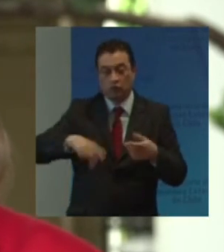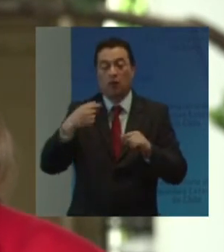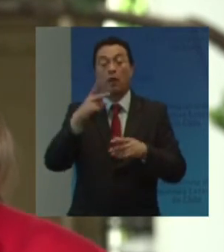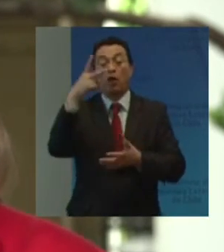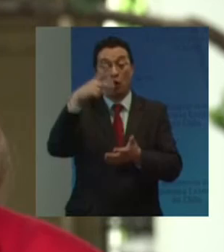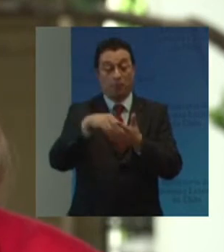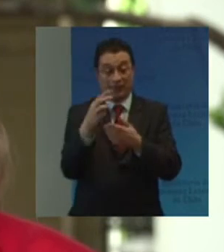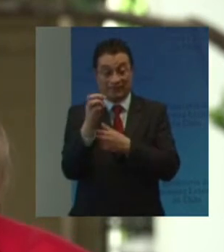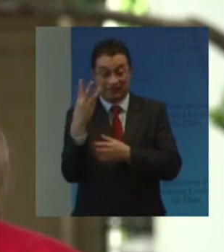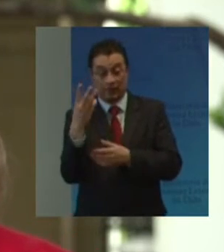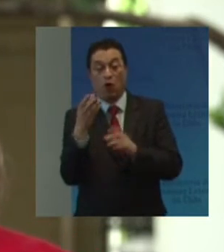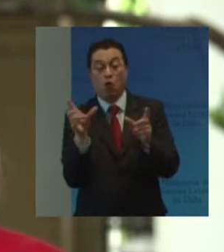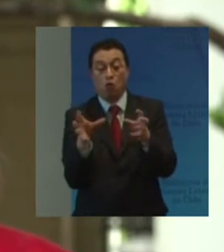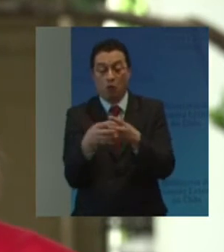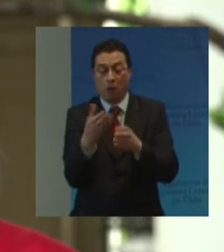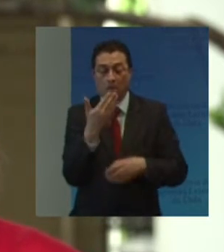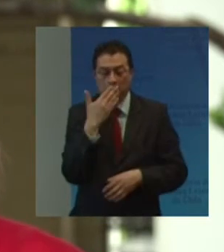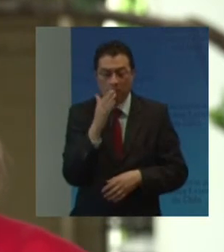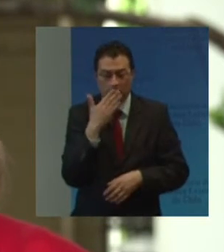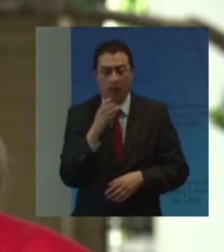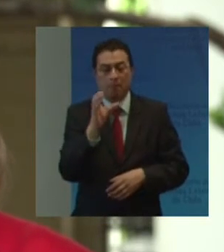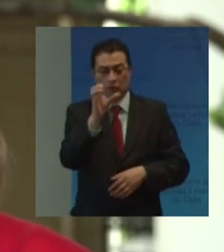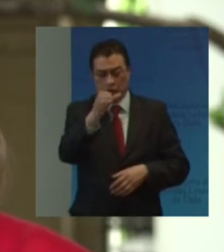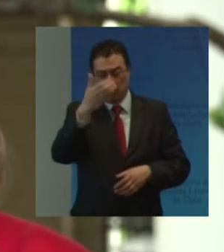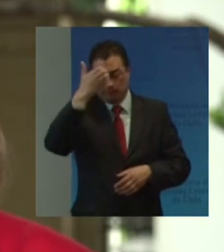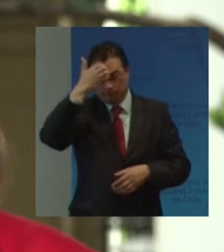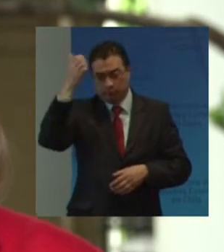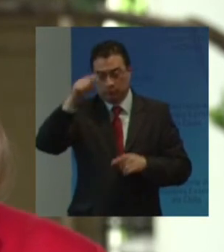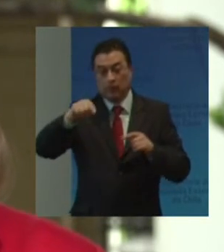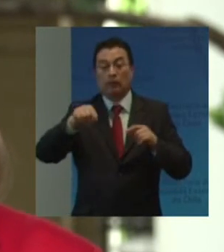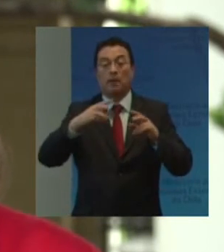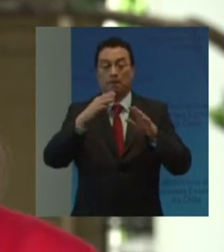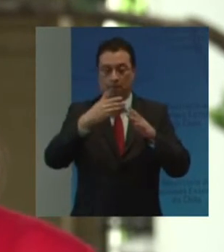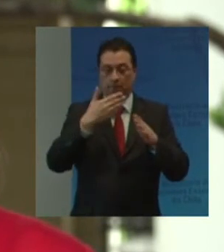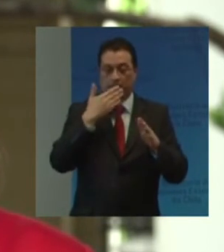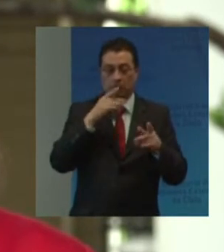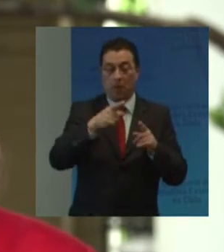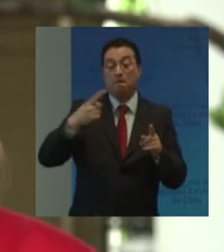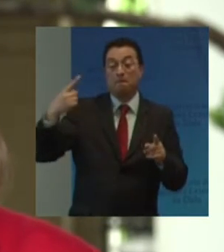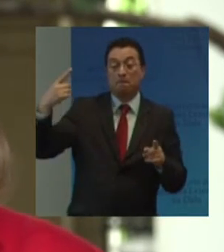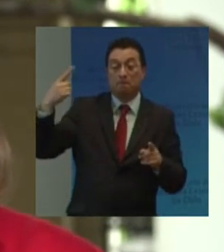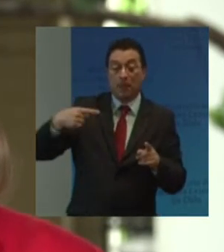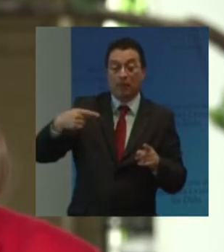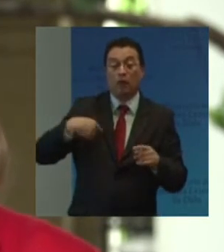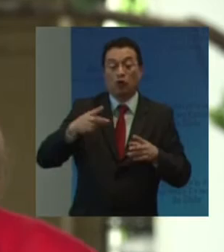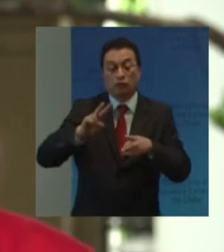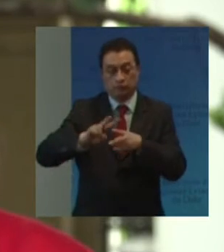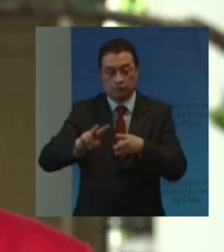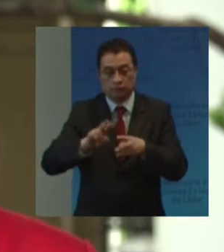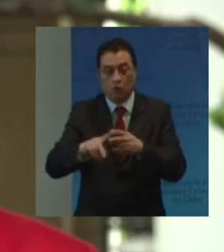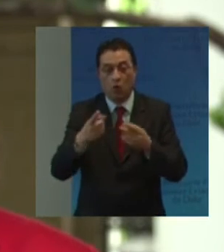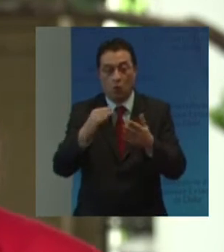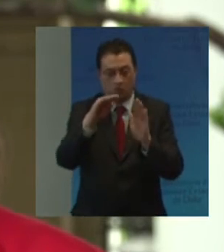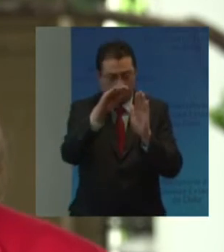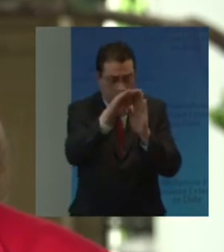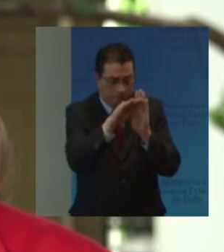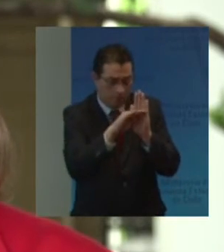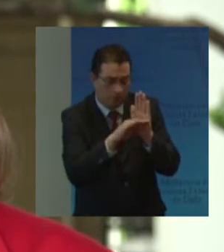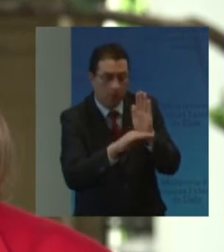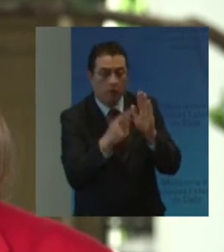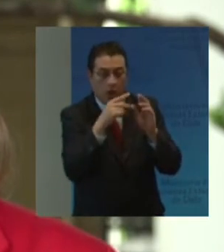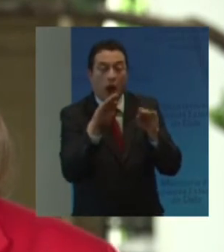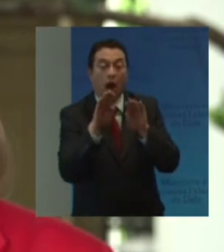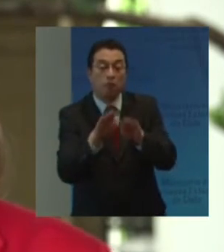2003 Un grupo especializado De expertos En el marco Del CEDIS Con el mandato De construir Un manual instructivo Sobre apoyos Y